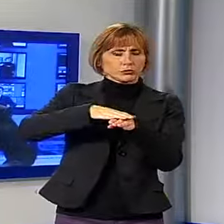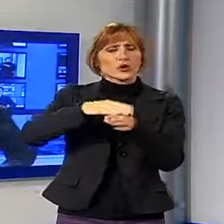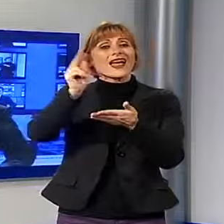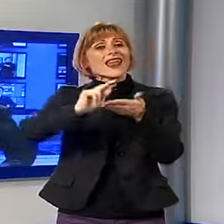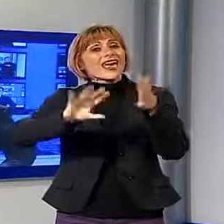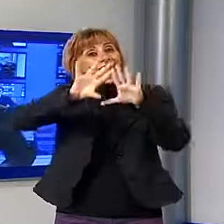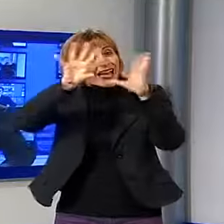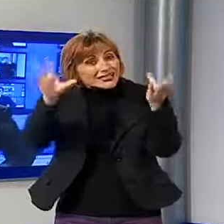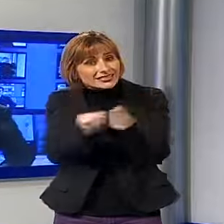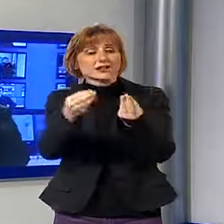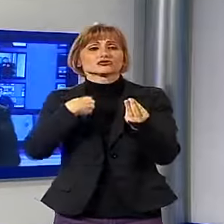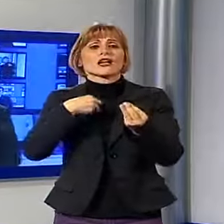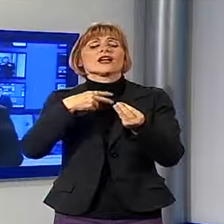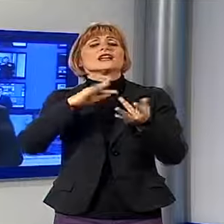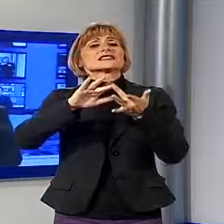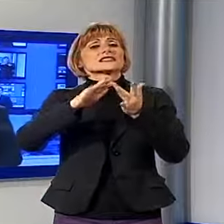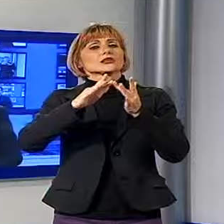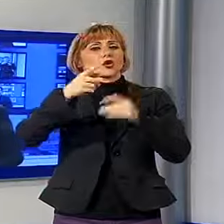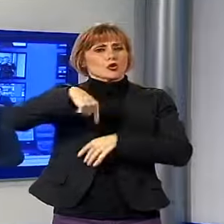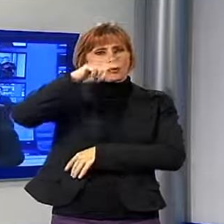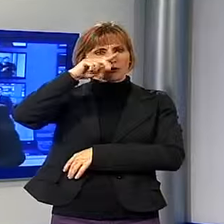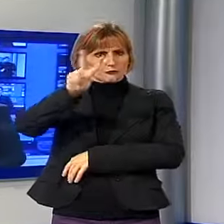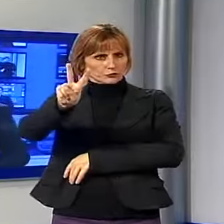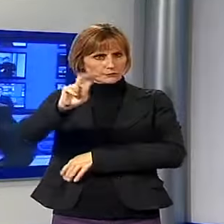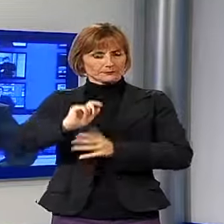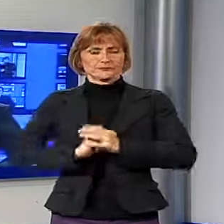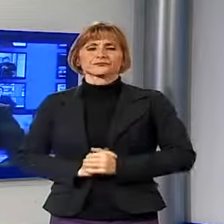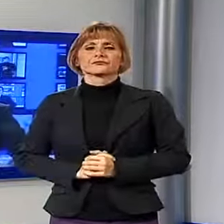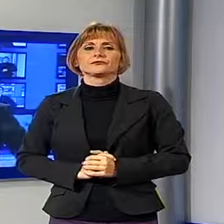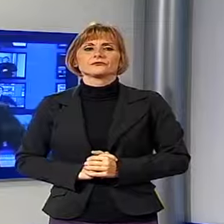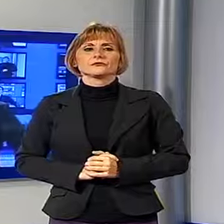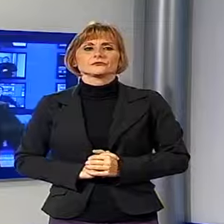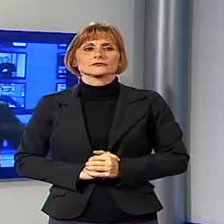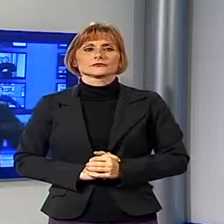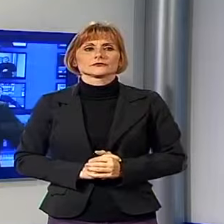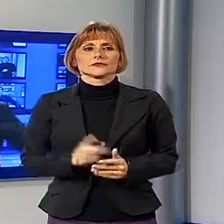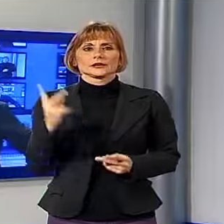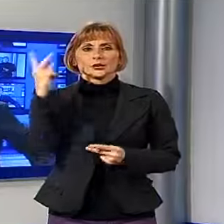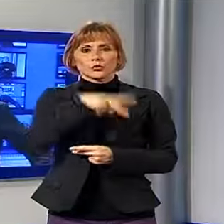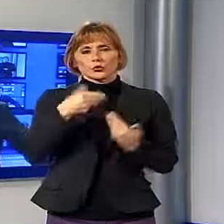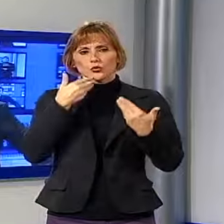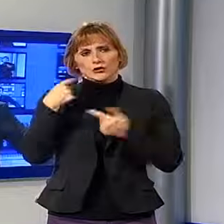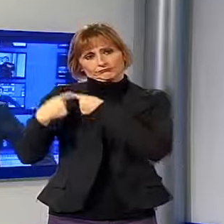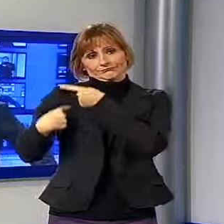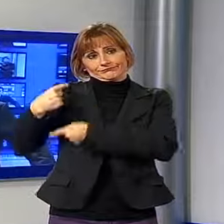sito internet. A Lucca oggi la tradizionale ricorrenza della Virgo